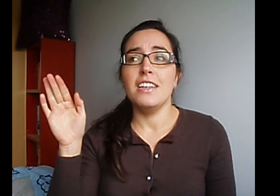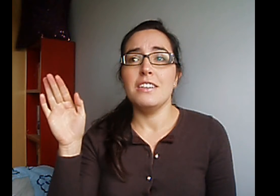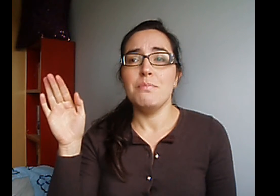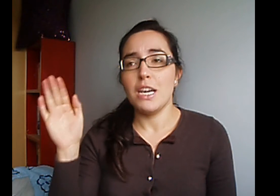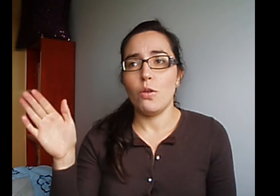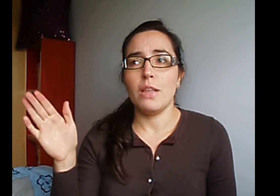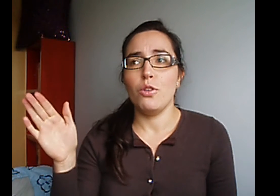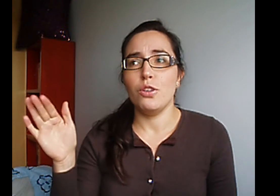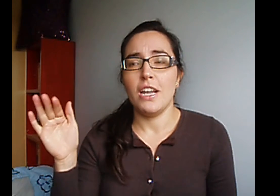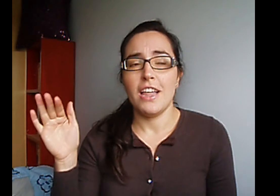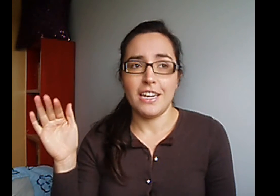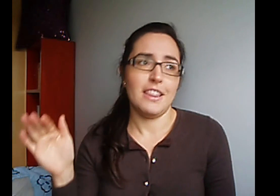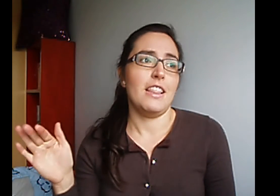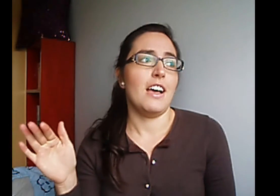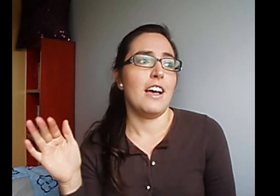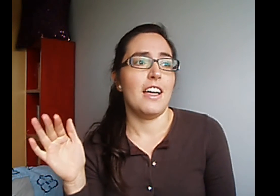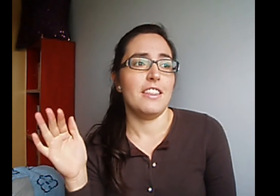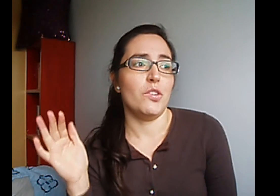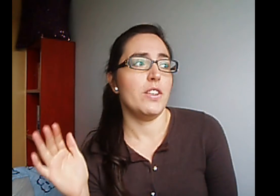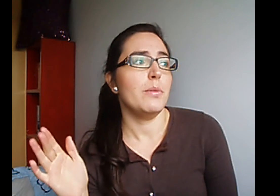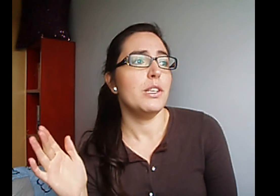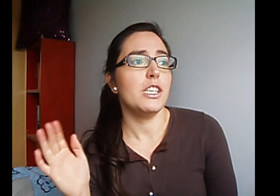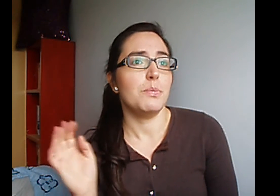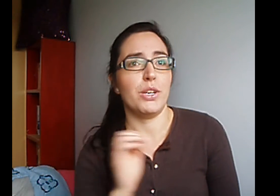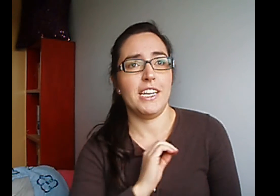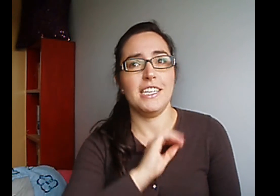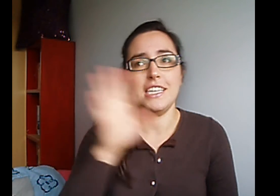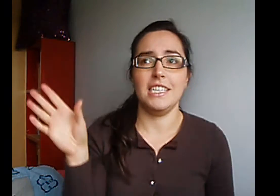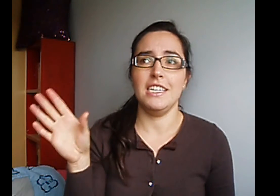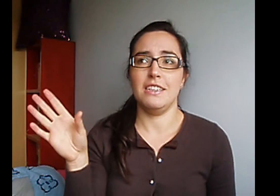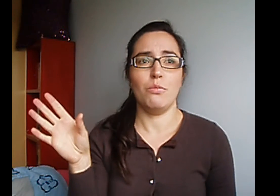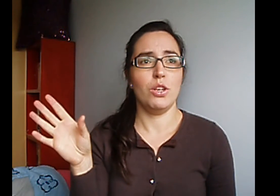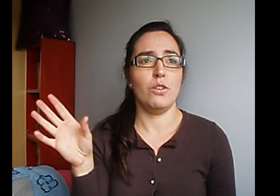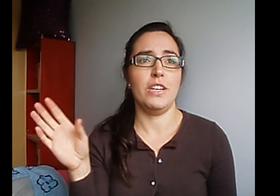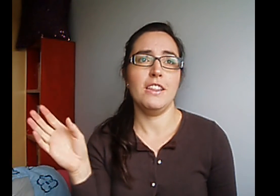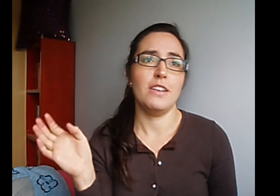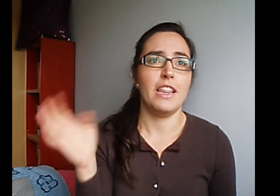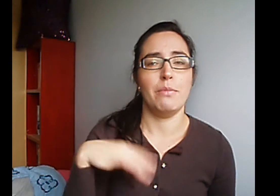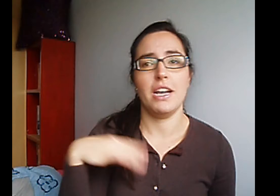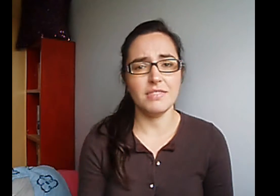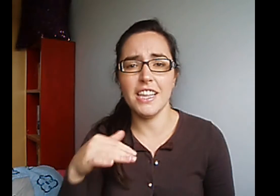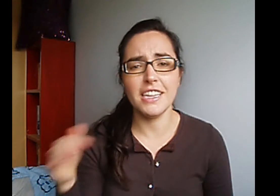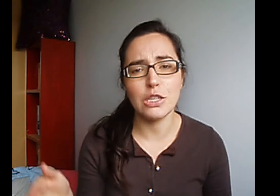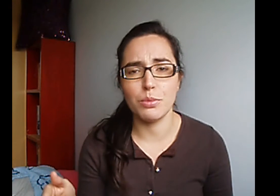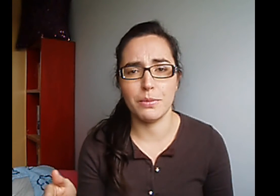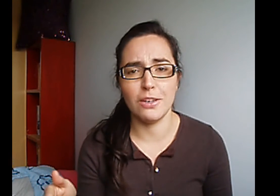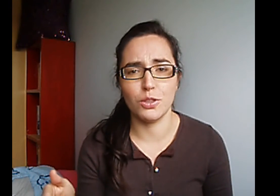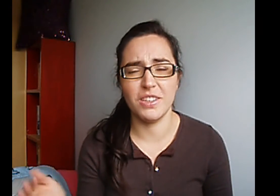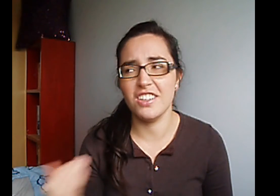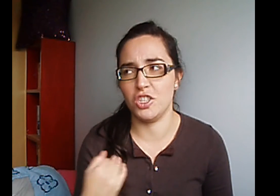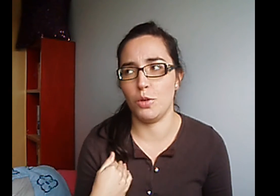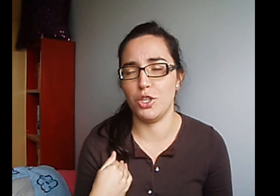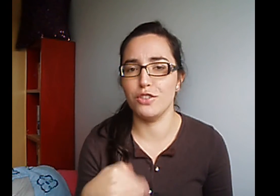Me recuerda a Mogollon a The Readables porque es así muy colorido y además edita súper bien los vídeos No como yo